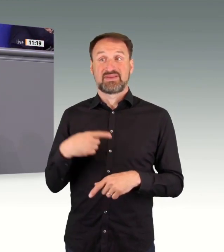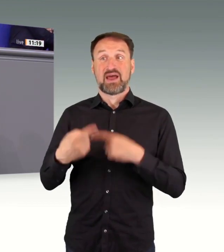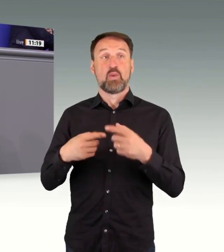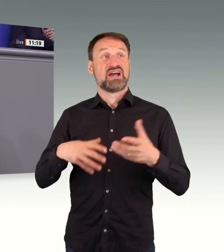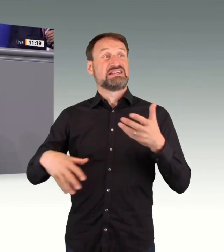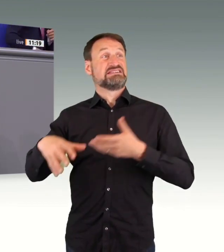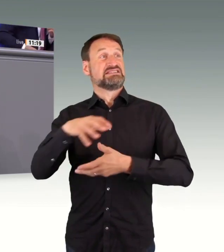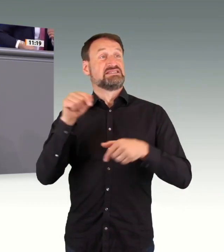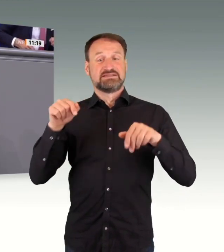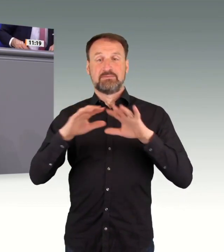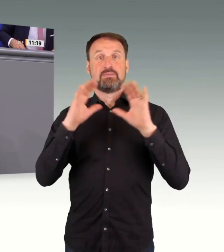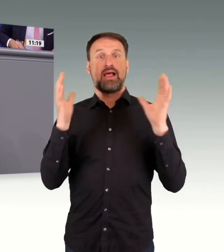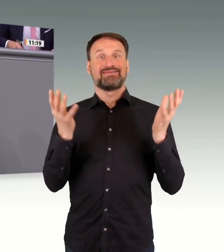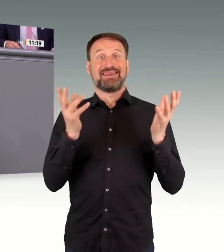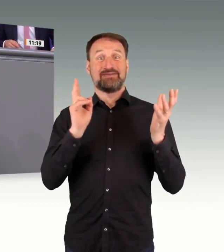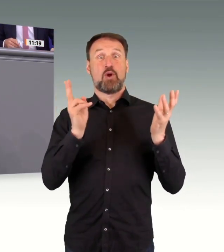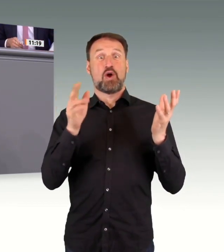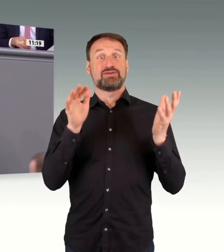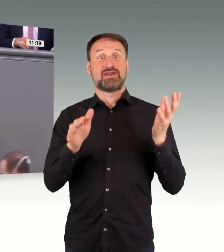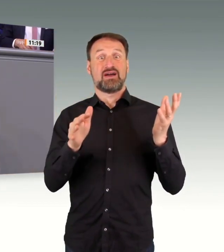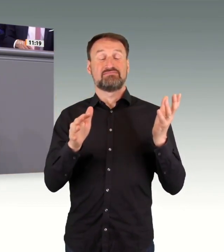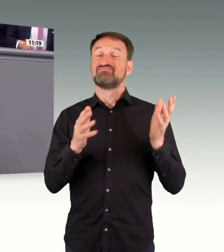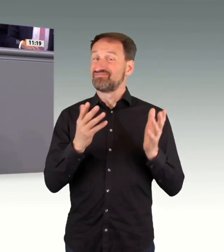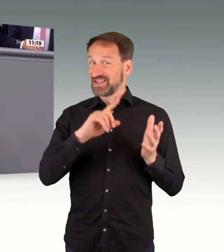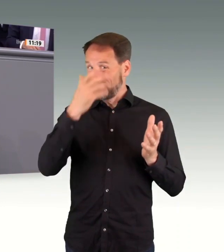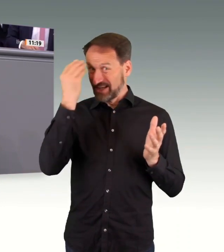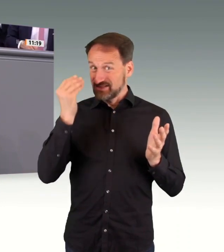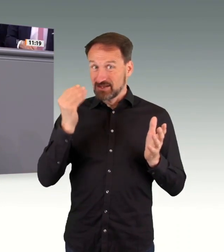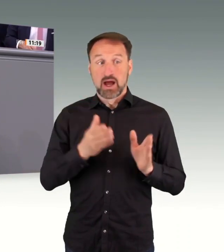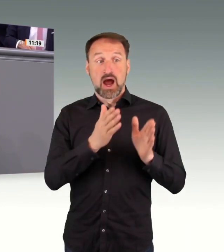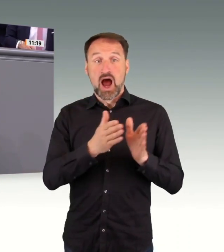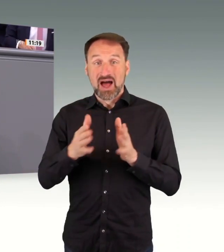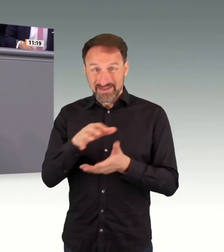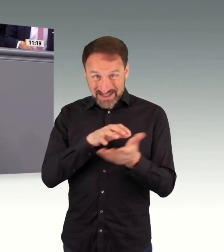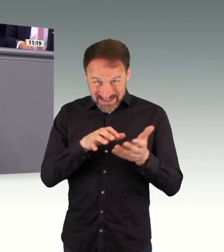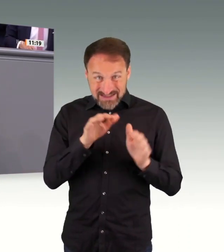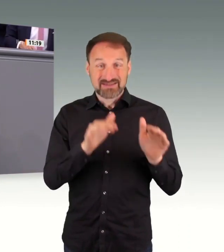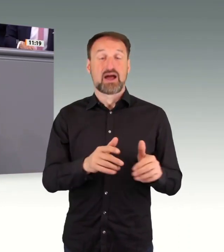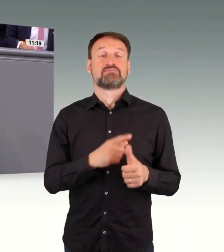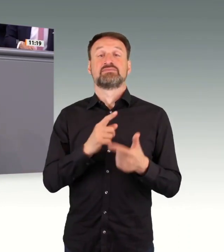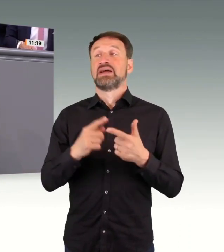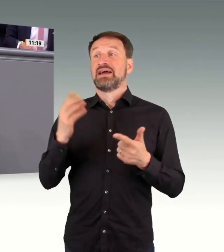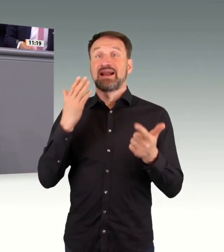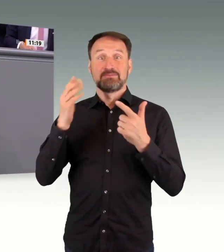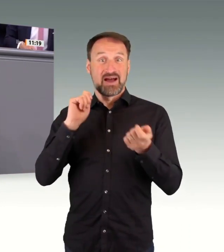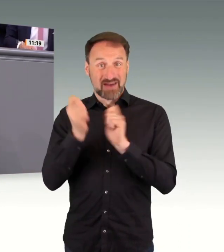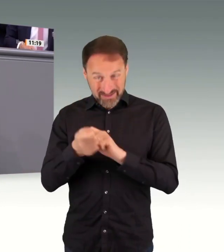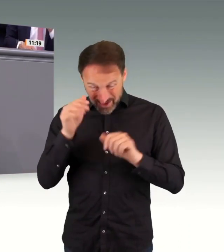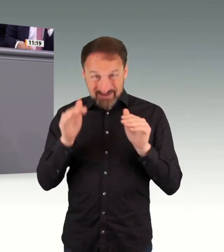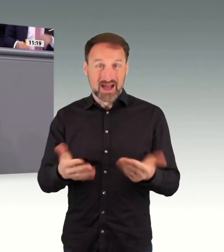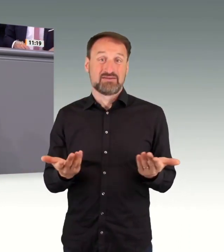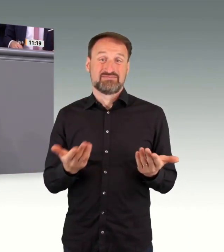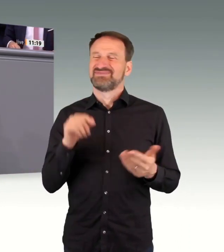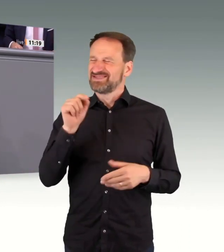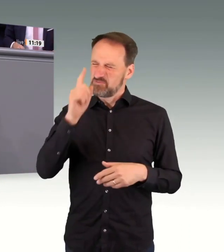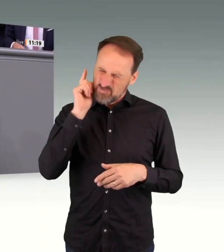verlieren. Es gibt die Artenkrise und es gibt den Klimawandel und die müssen wir natürlich bekämpfen. Und deswegen ist es eine gute